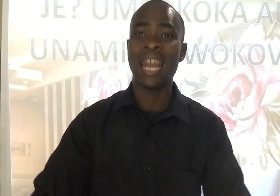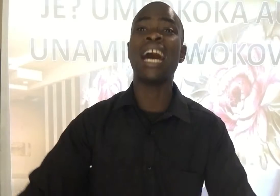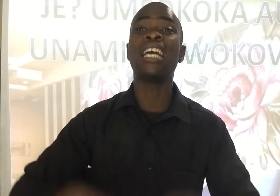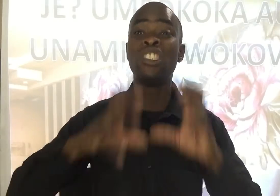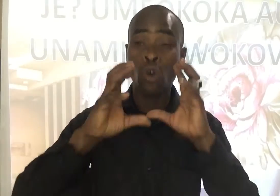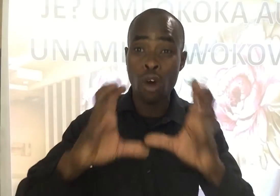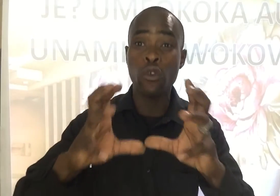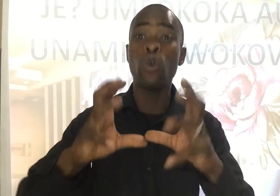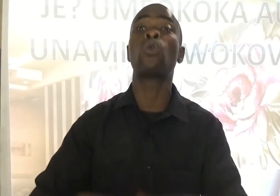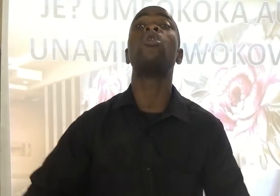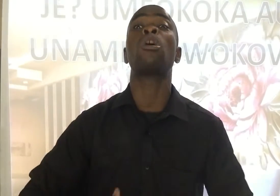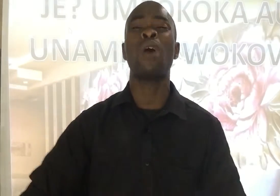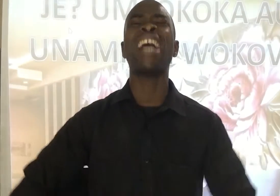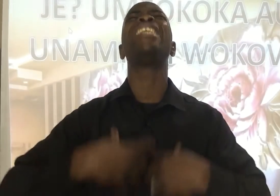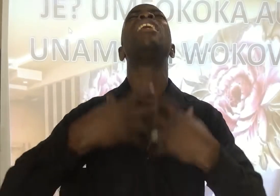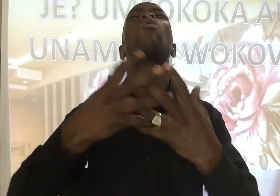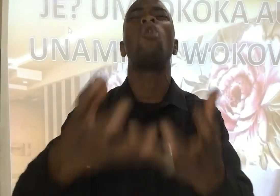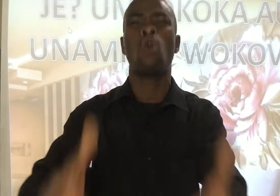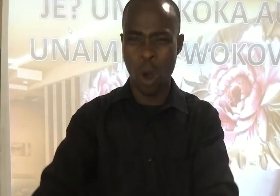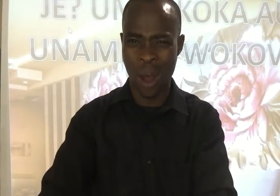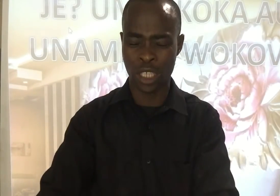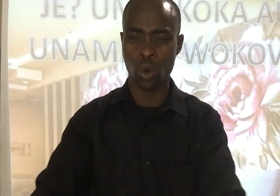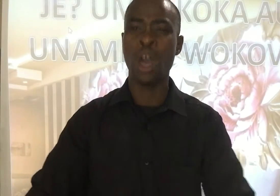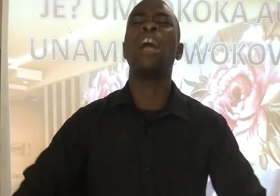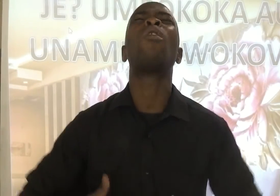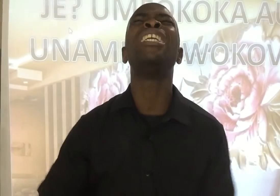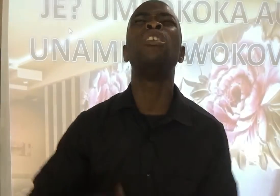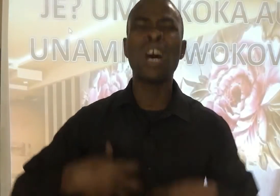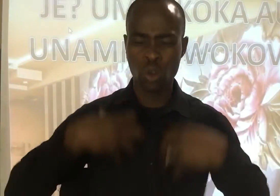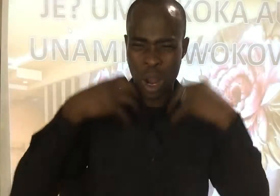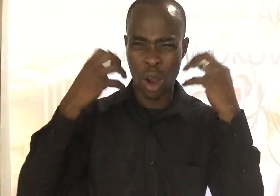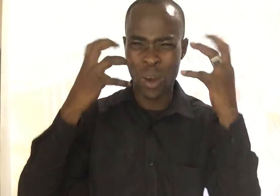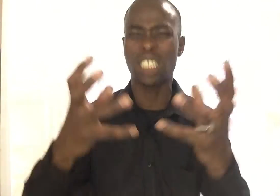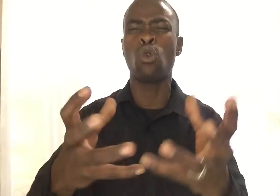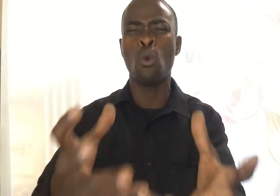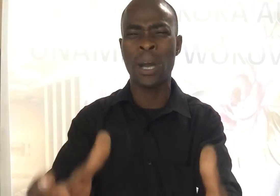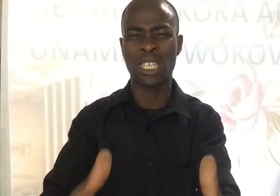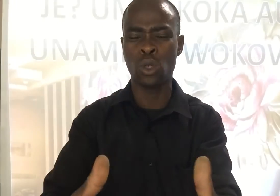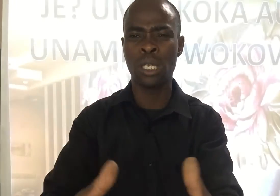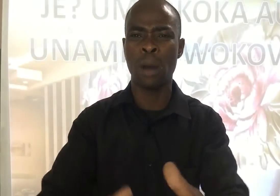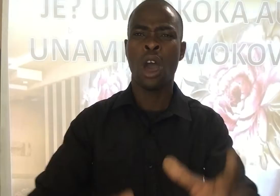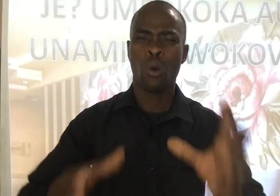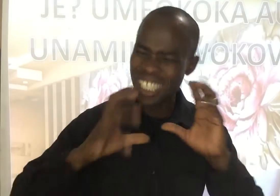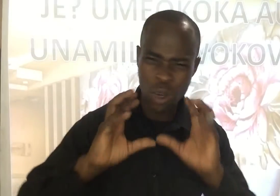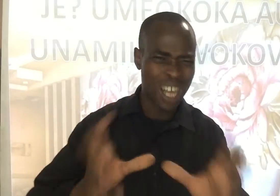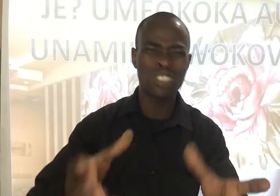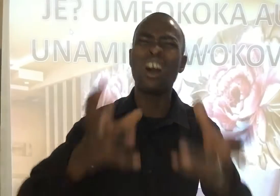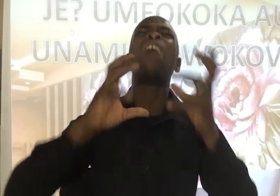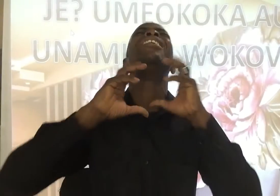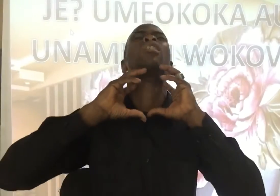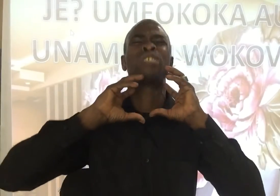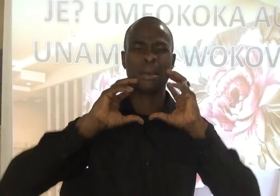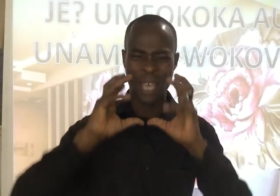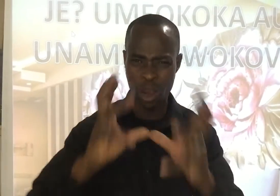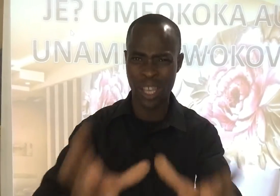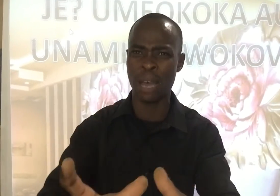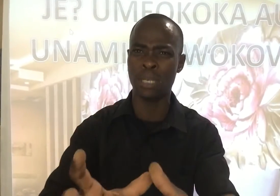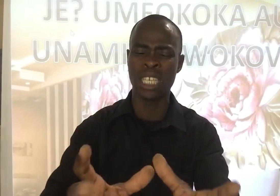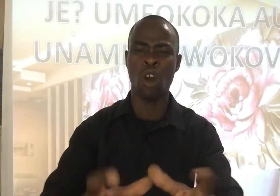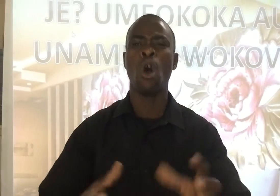Na hizi wokofu ulikuja kwajiri ya kuokua watu Na kwajiri watu wakaweze kuupata uzima Kwajiri watu wakaweze kusamehewa dhambizao